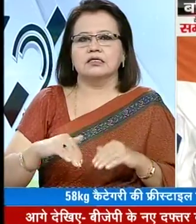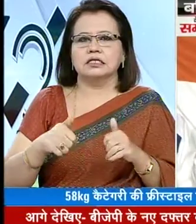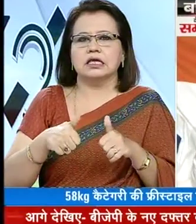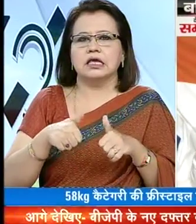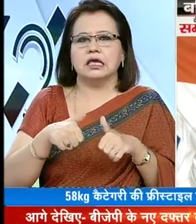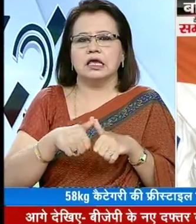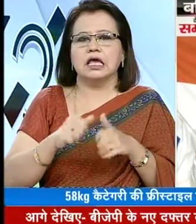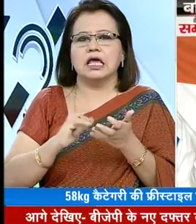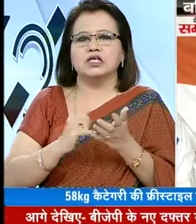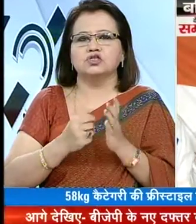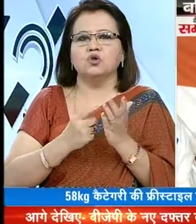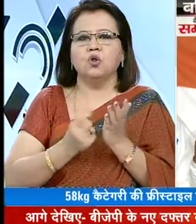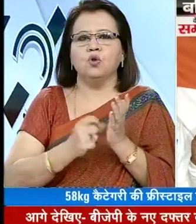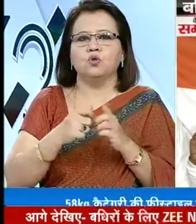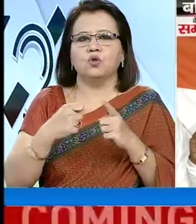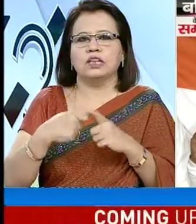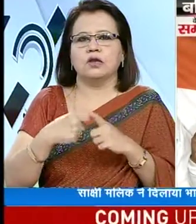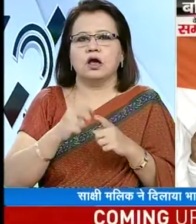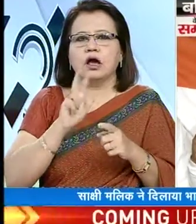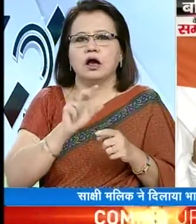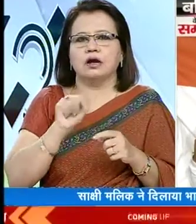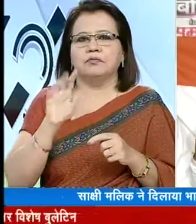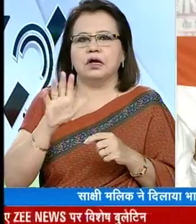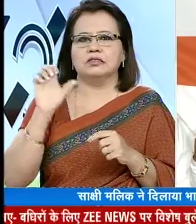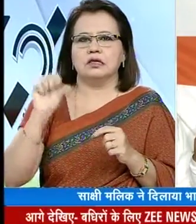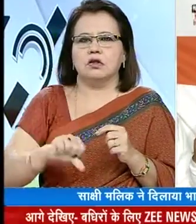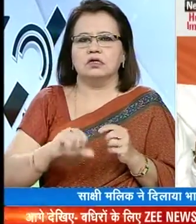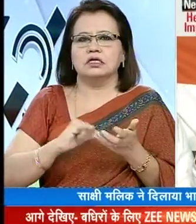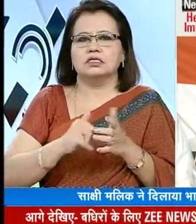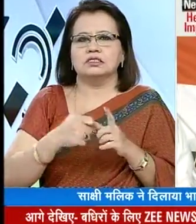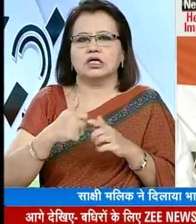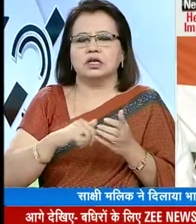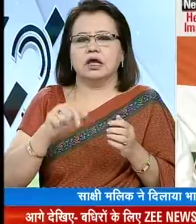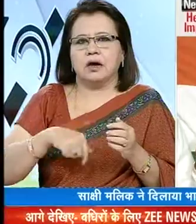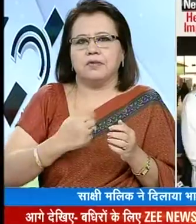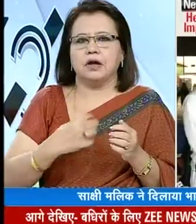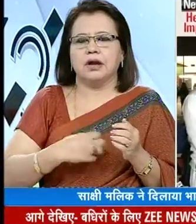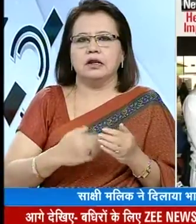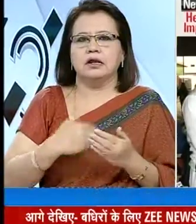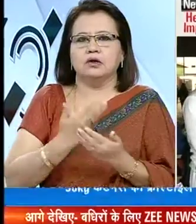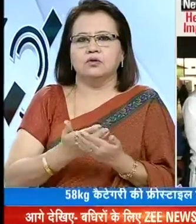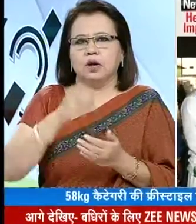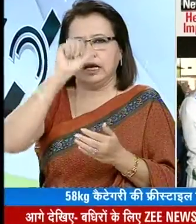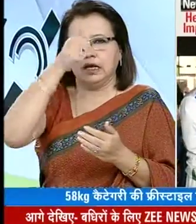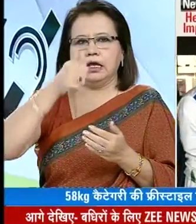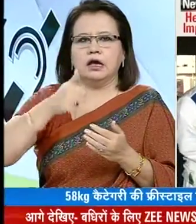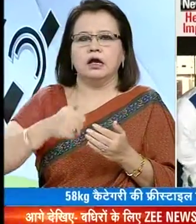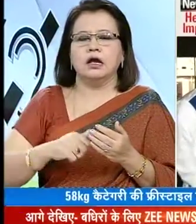एसूलू को आठ पांच से हरा दिया साक्षी ने अपना मेडल देश को समर्पित किया कह